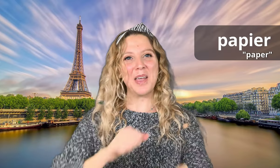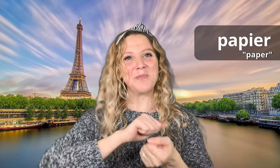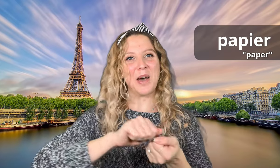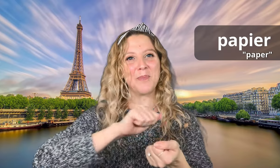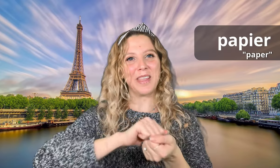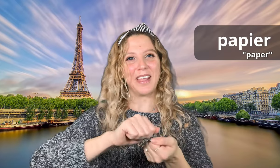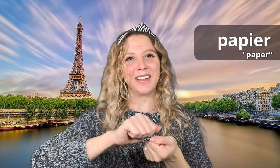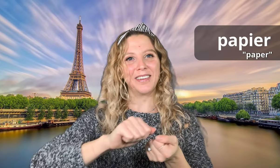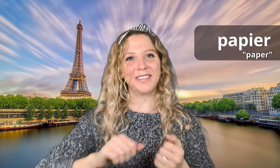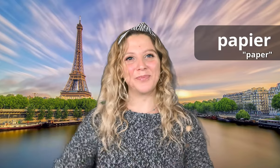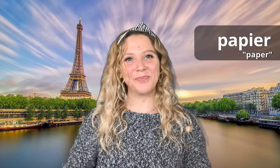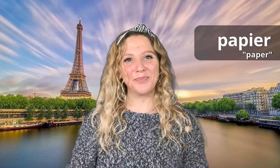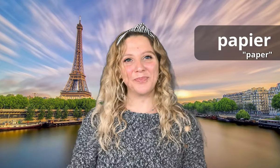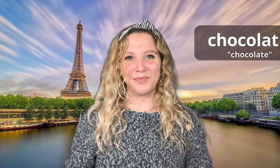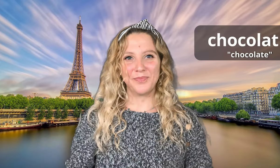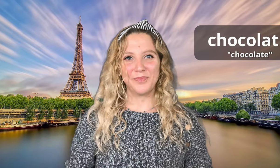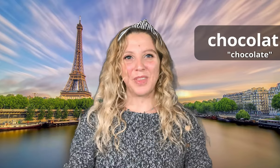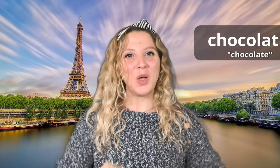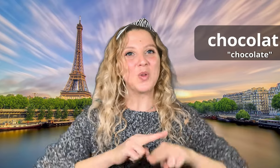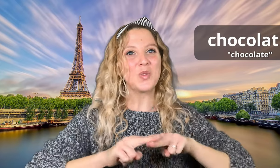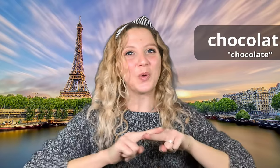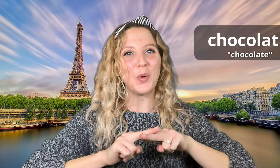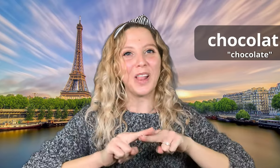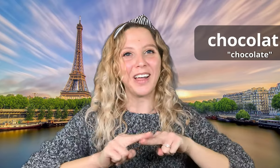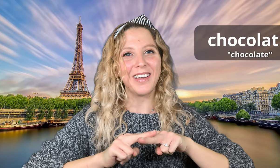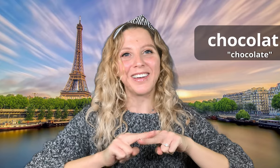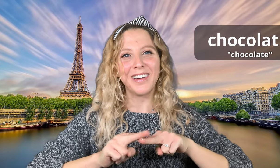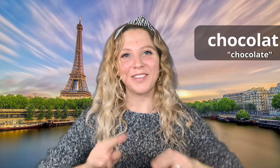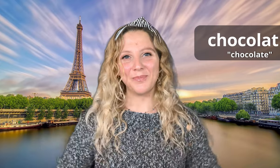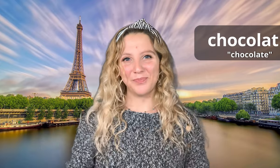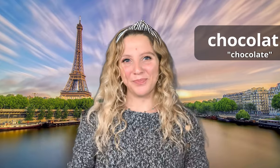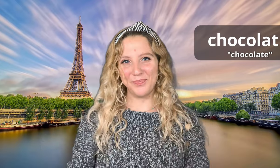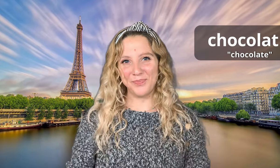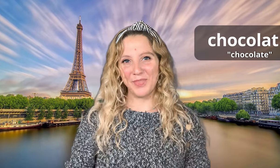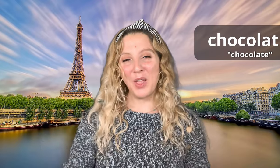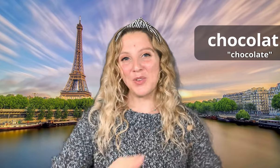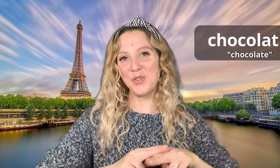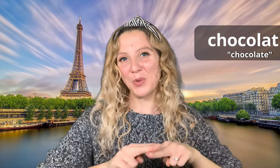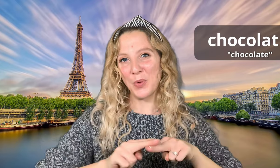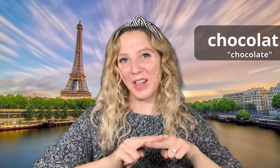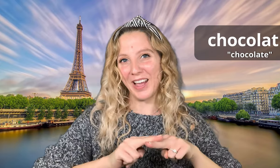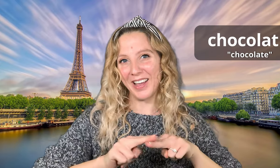Papier Chocolat Chocolat